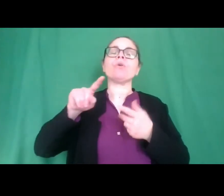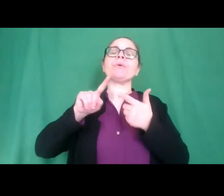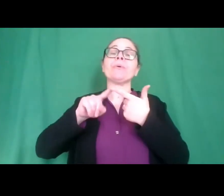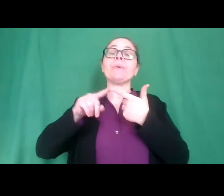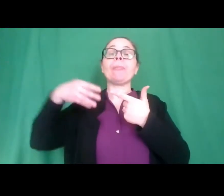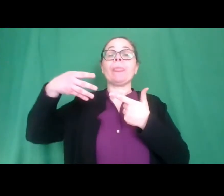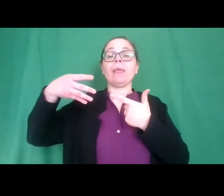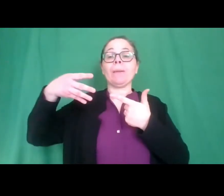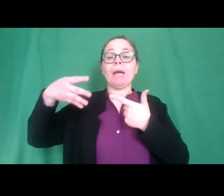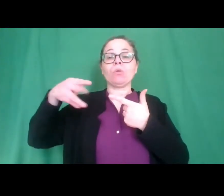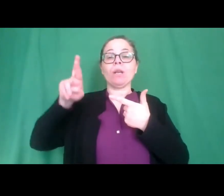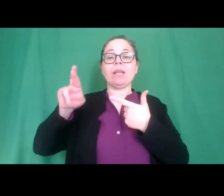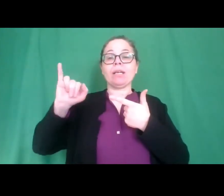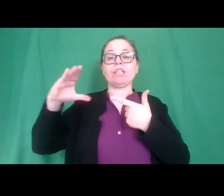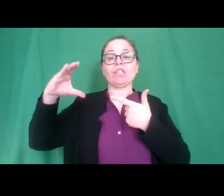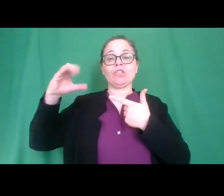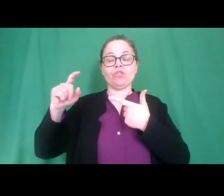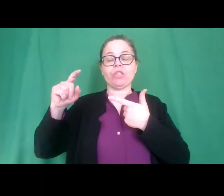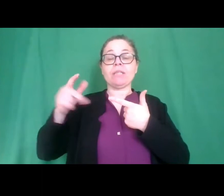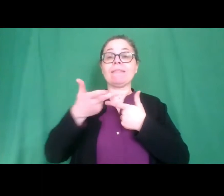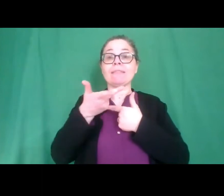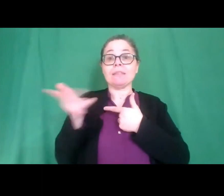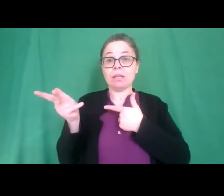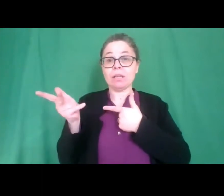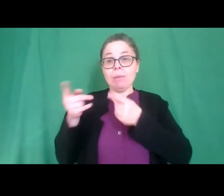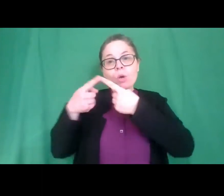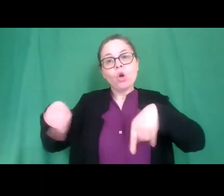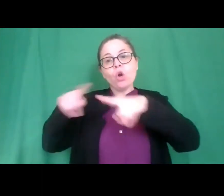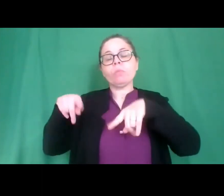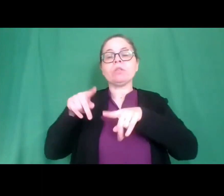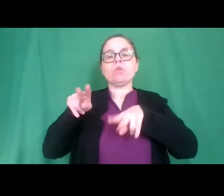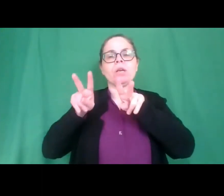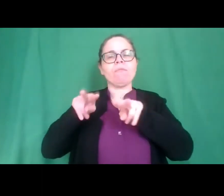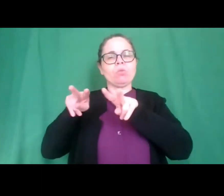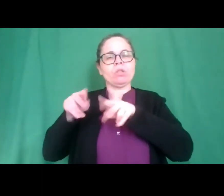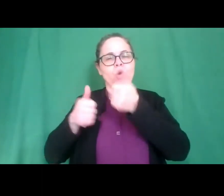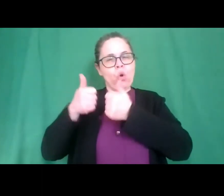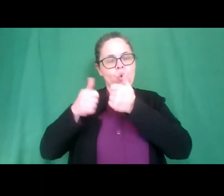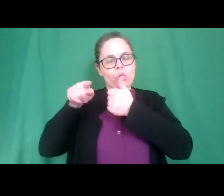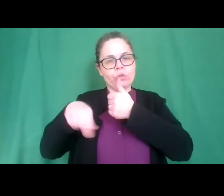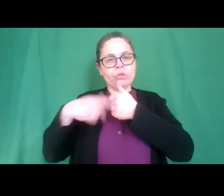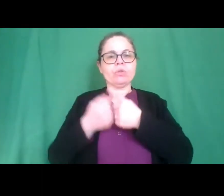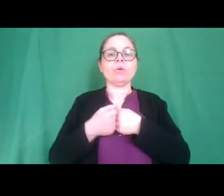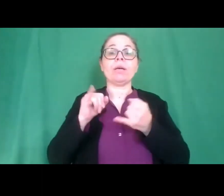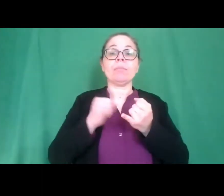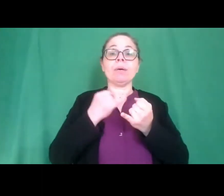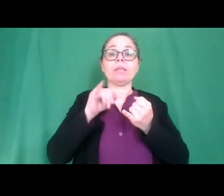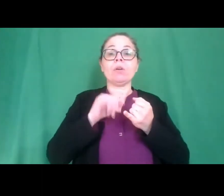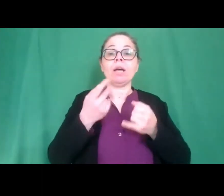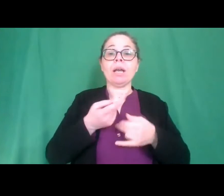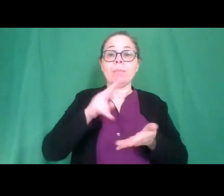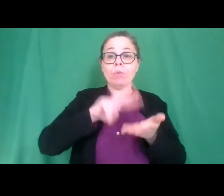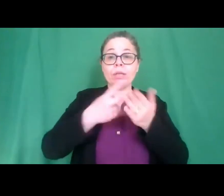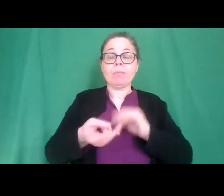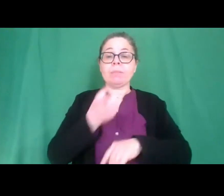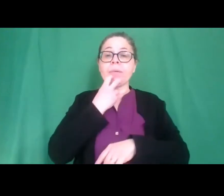commissione che ha valutato tutti i contributi del concorso e in particolare anche all'interprete Marianna che